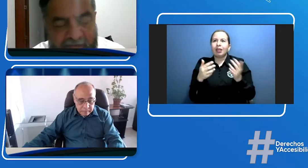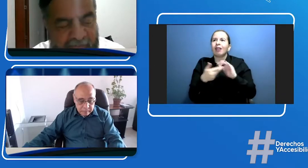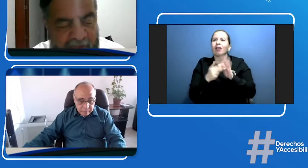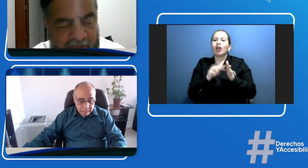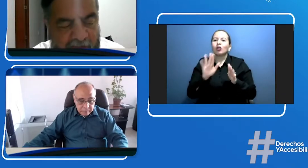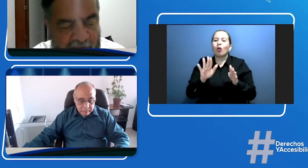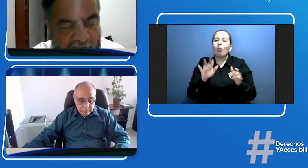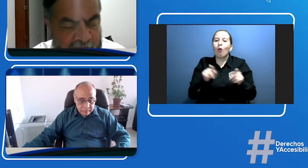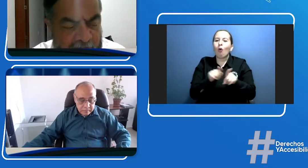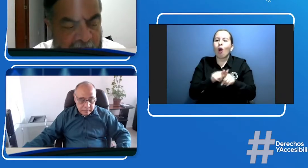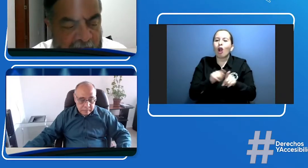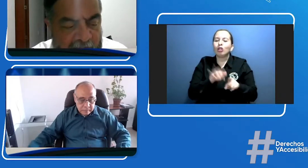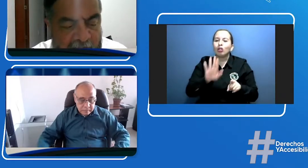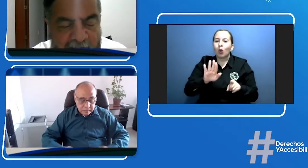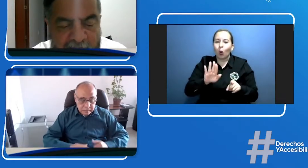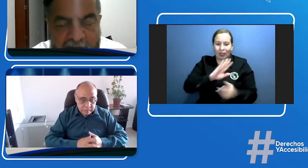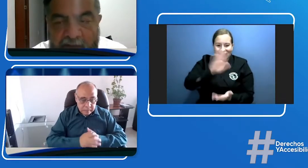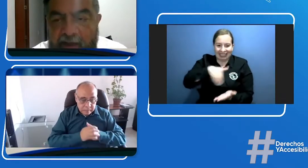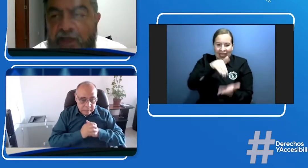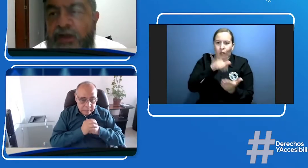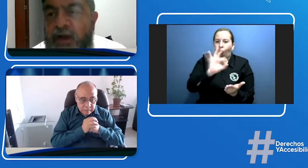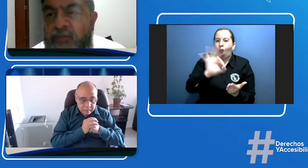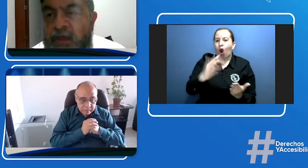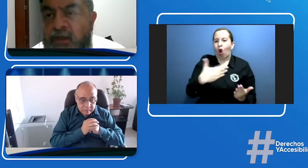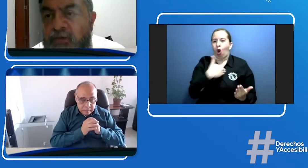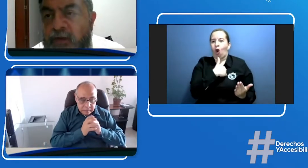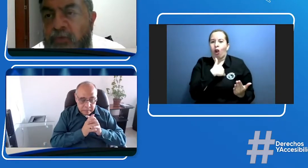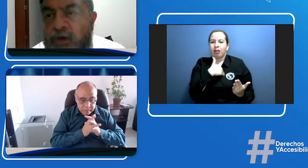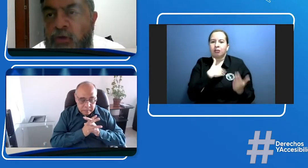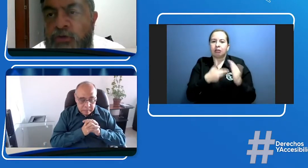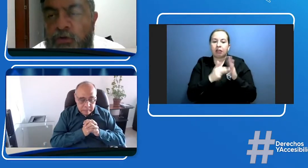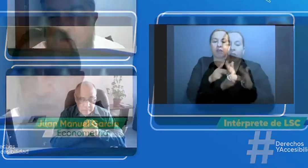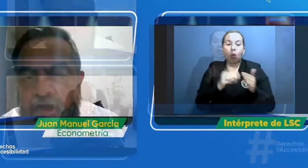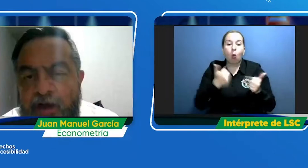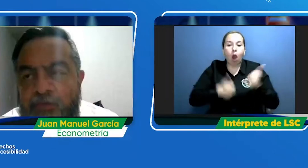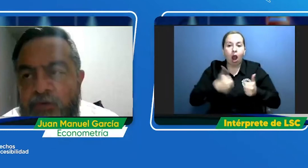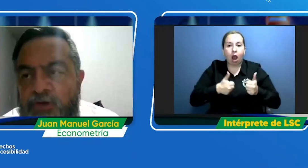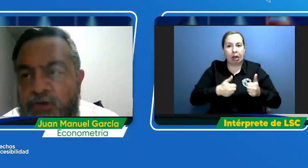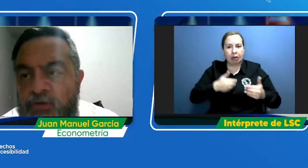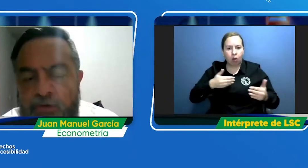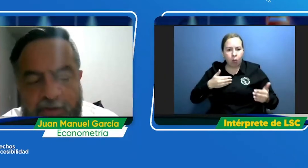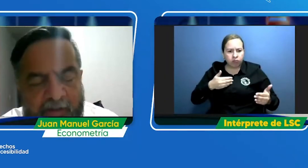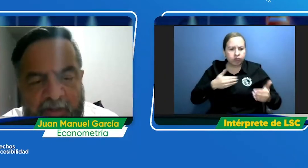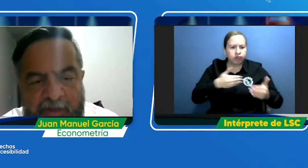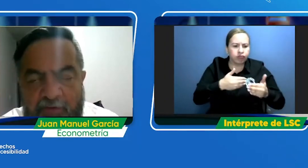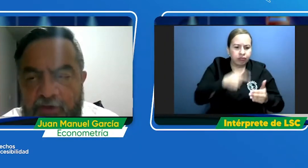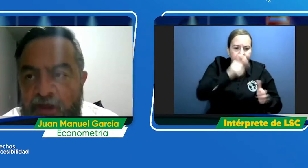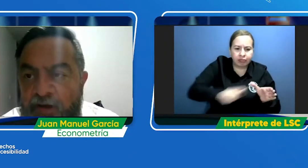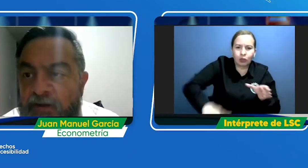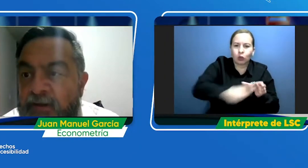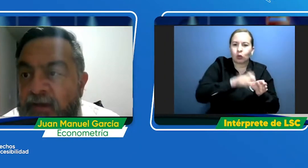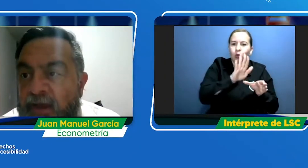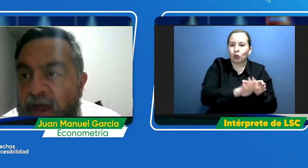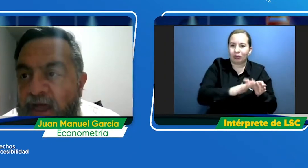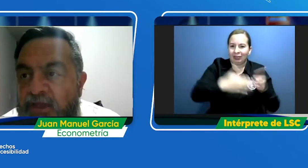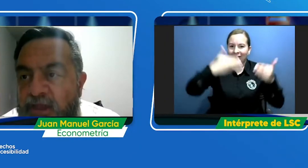investigación es el acercamiento y el poder consultar a la población con discapacidad auditiva acerca